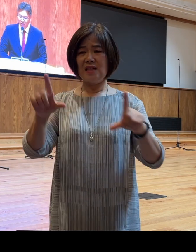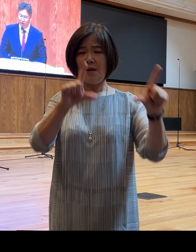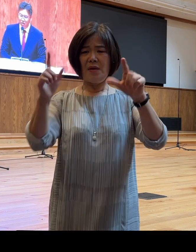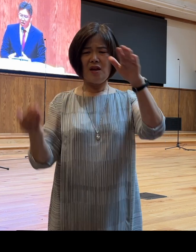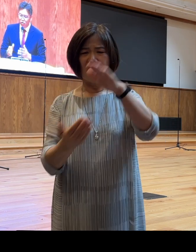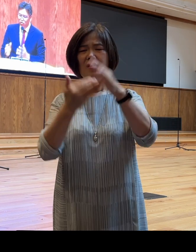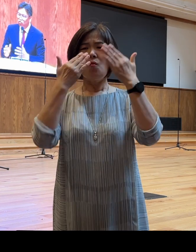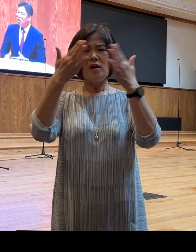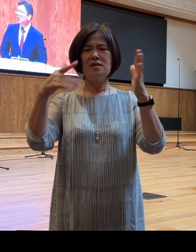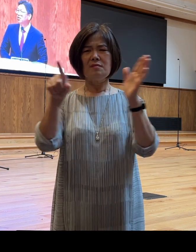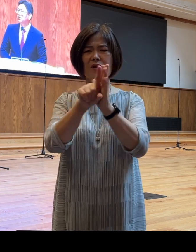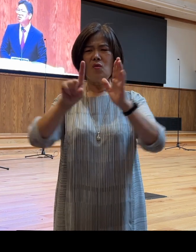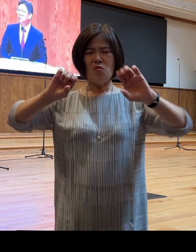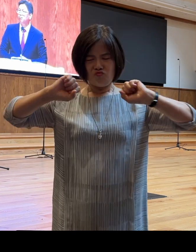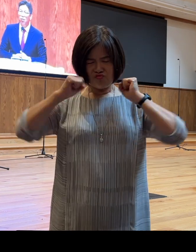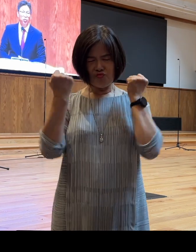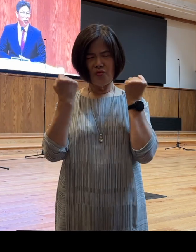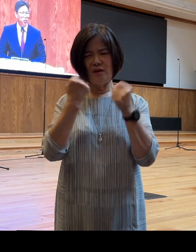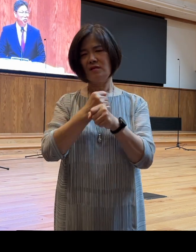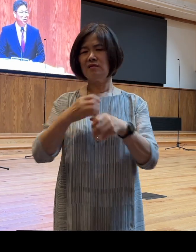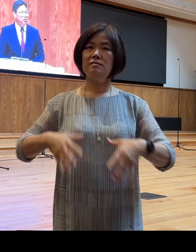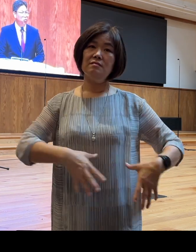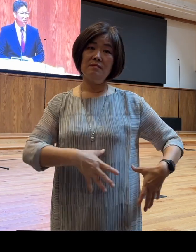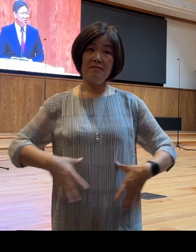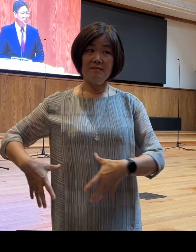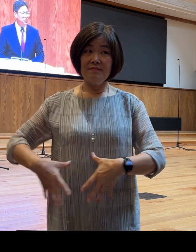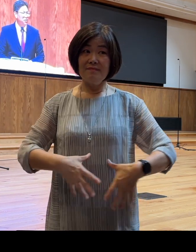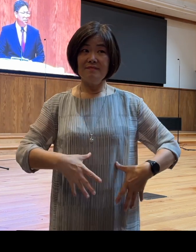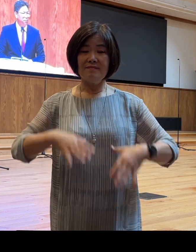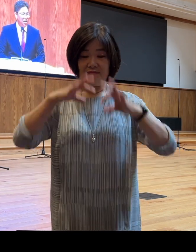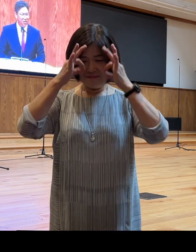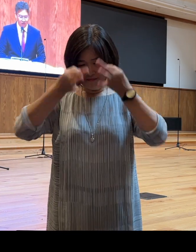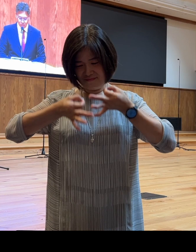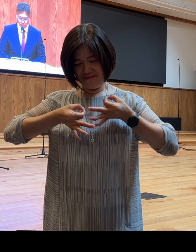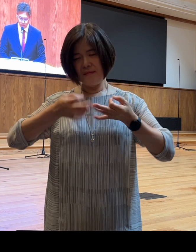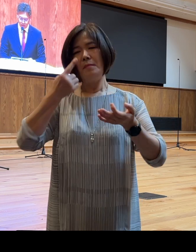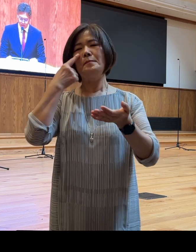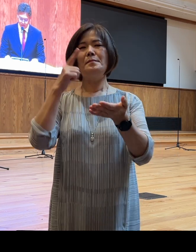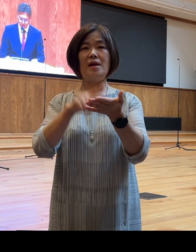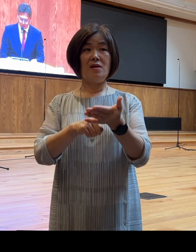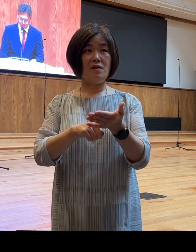순종하는 데는 머뭇거리고 있는 우리 자신을 발견하고 있지는 않습니까?